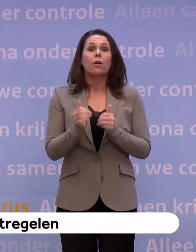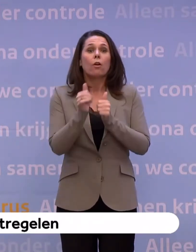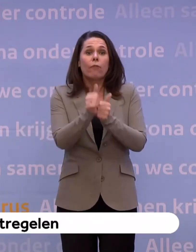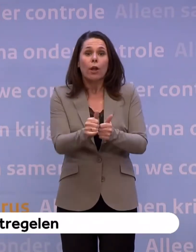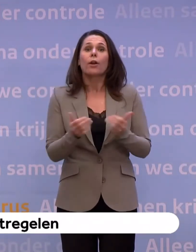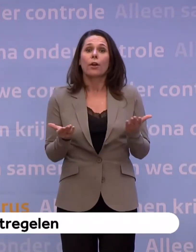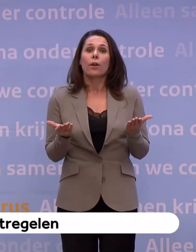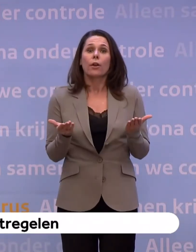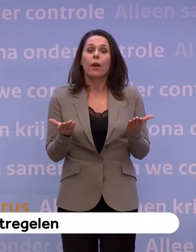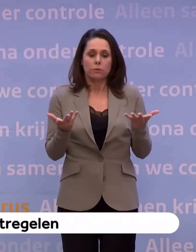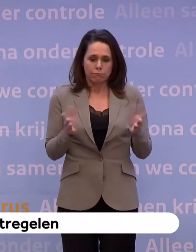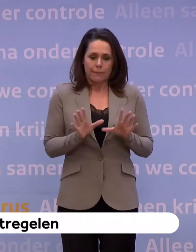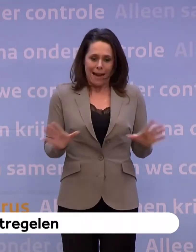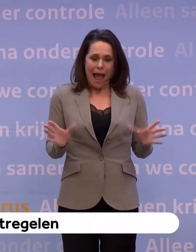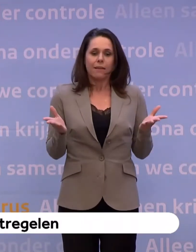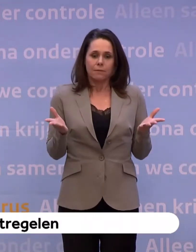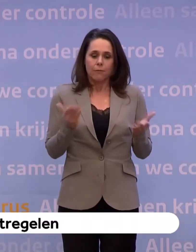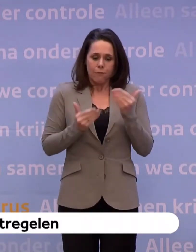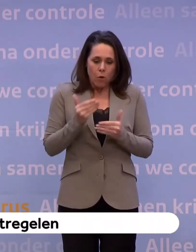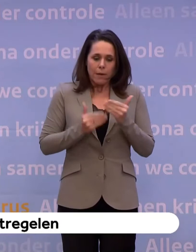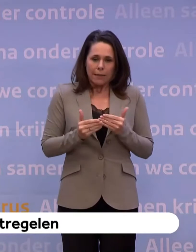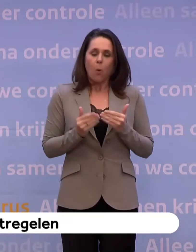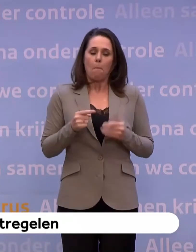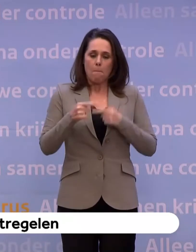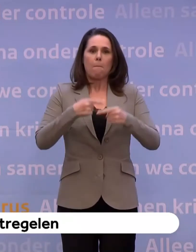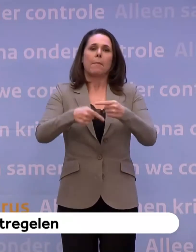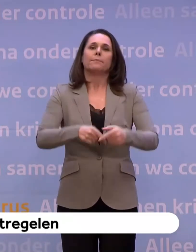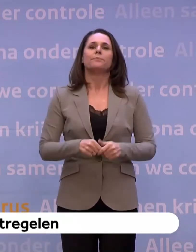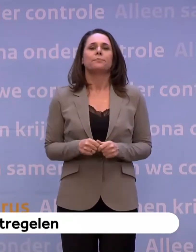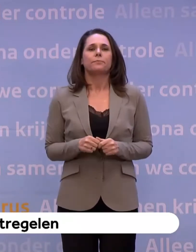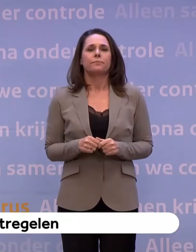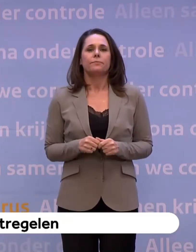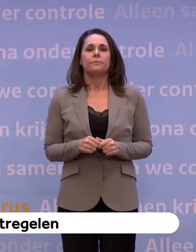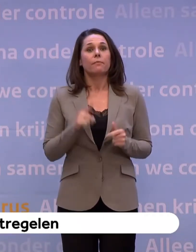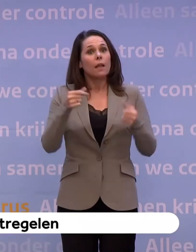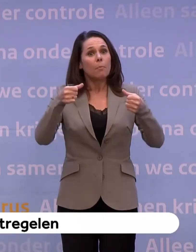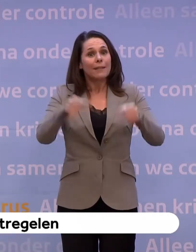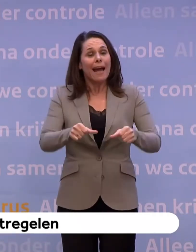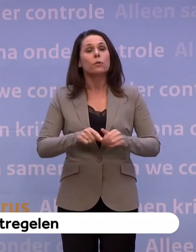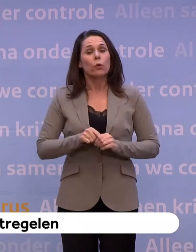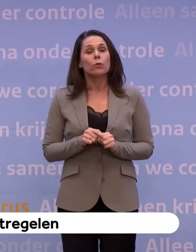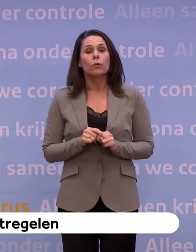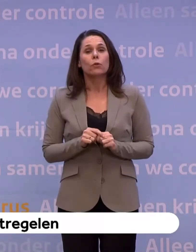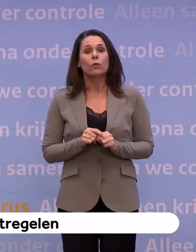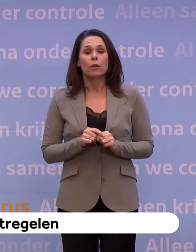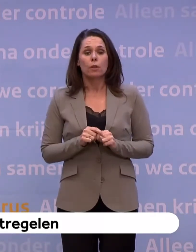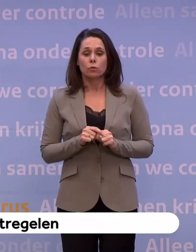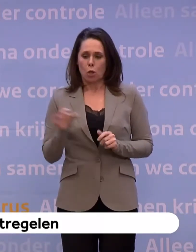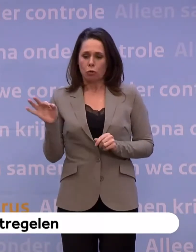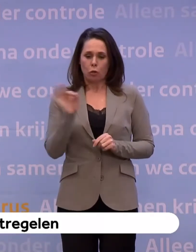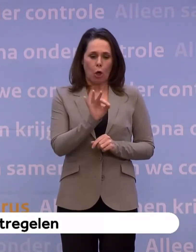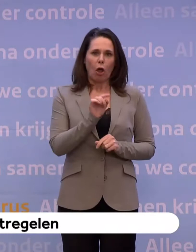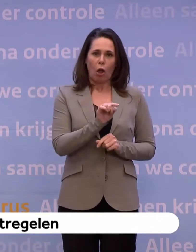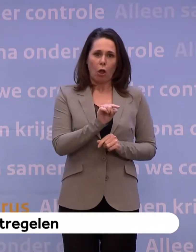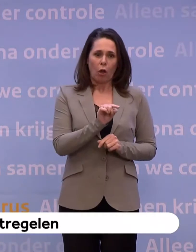als het op moment daar is om de eerste stappen te zetten. Ik benadruk dat de weg terug echt